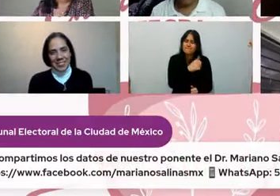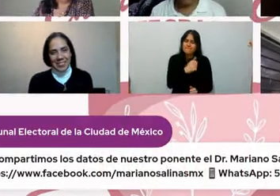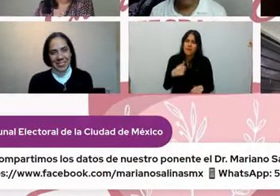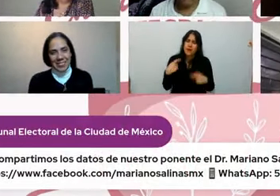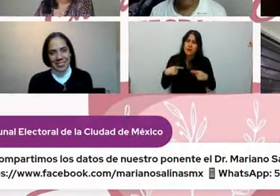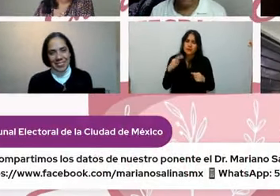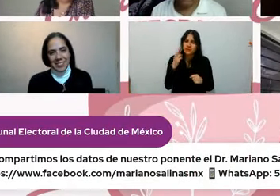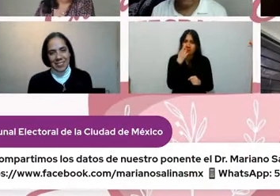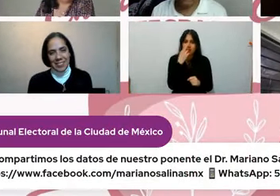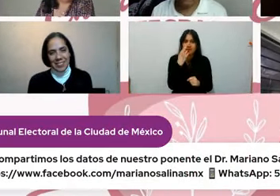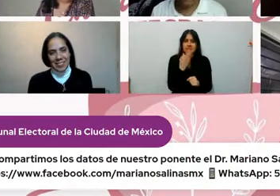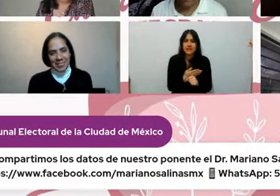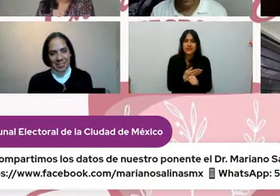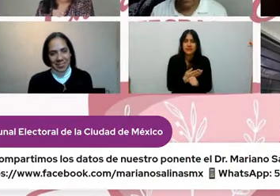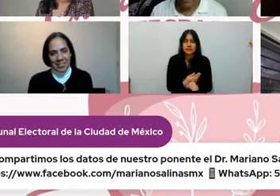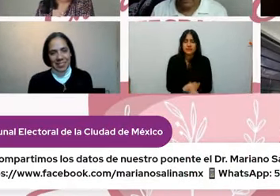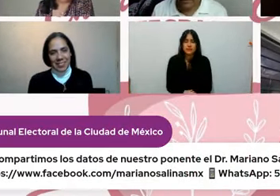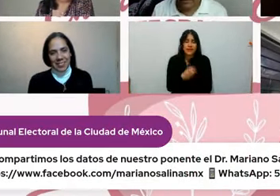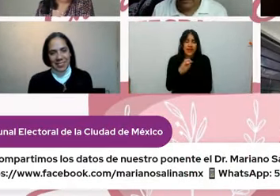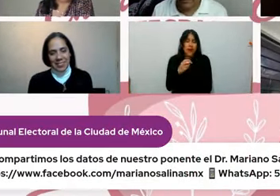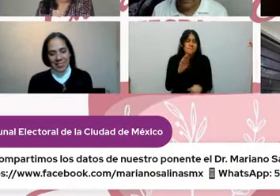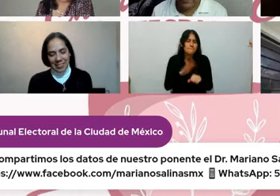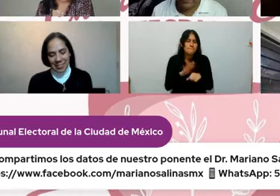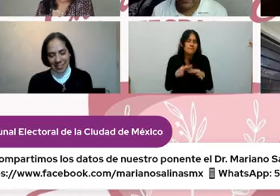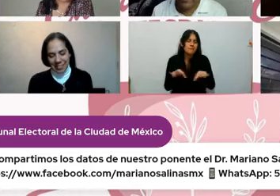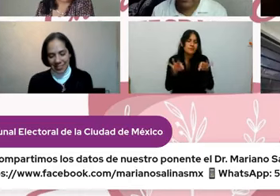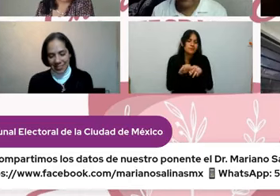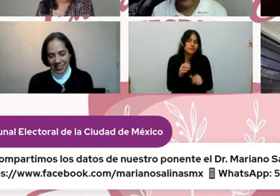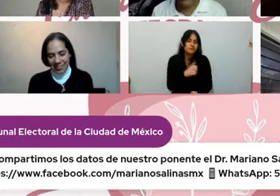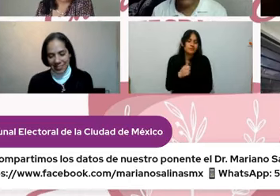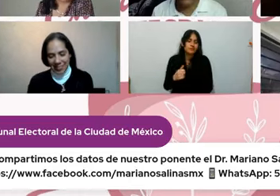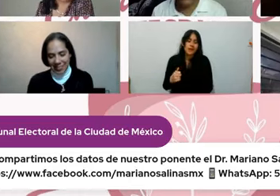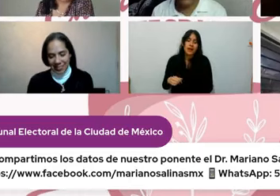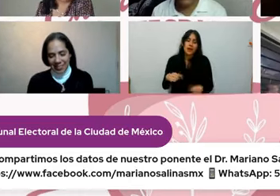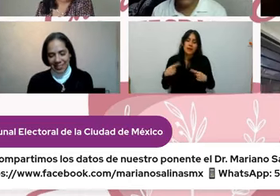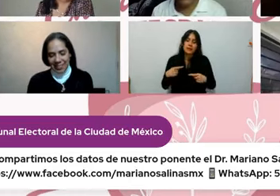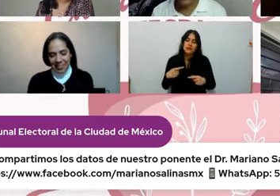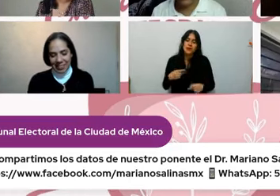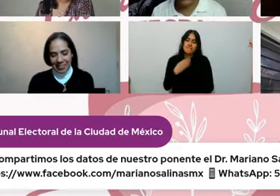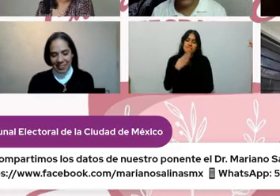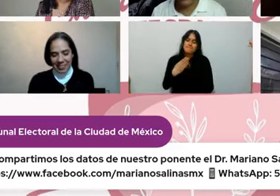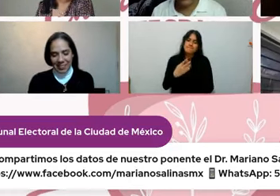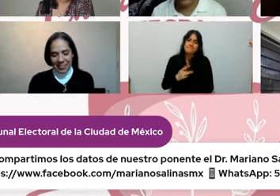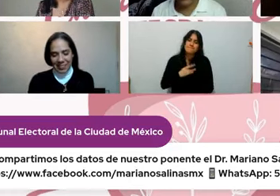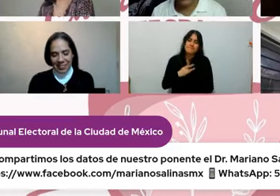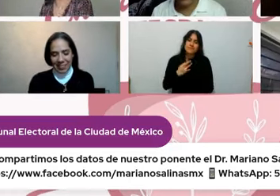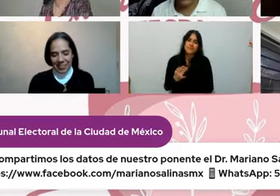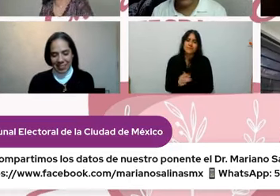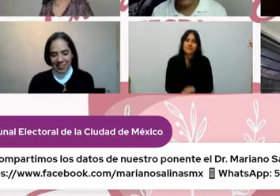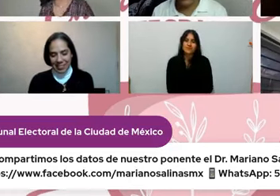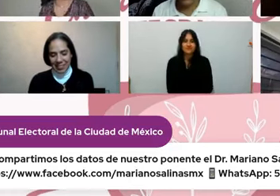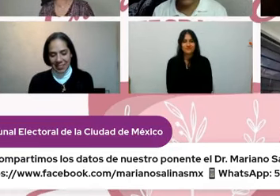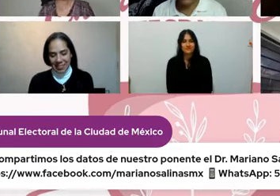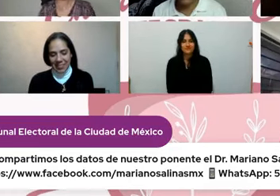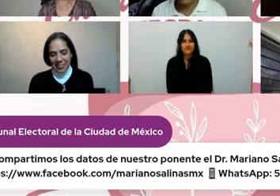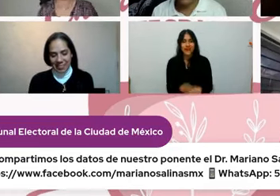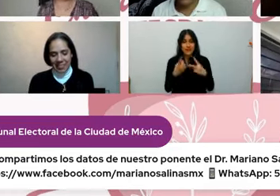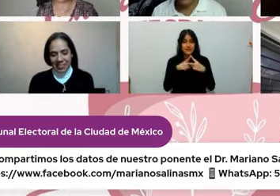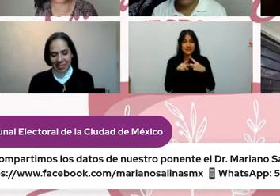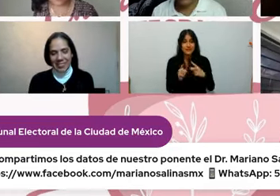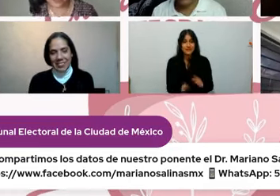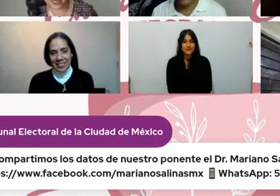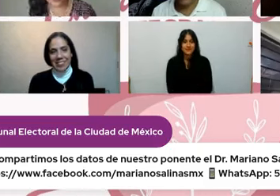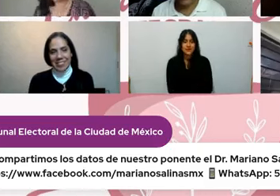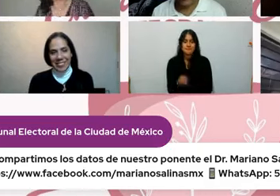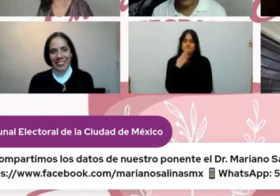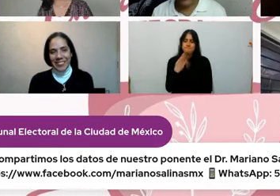es la satisfacción personal entonces manos a la obra en eso y ya padrísimo manos a